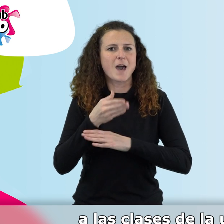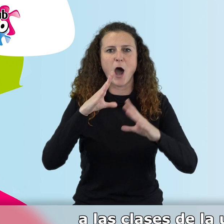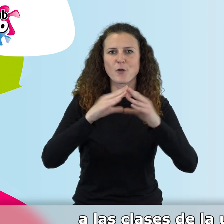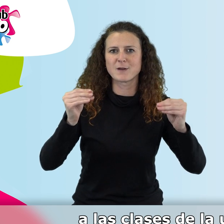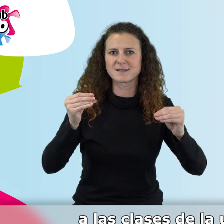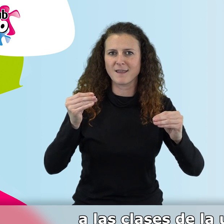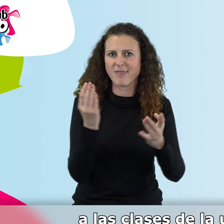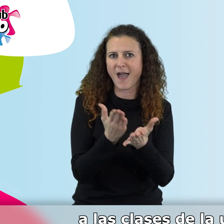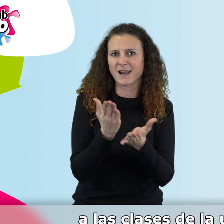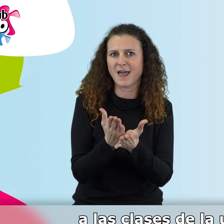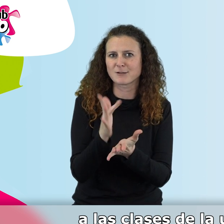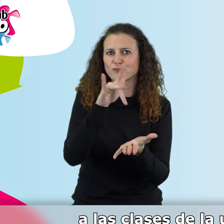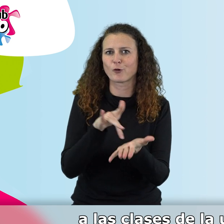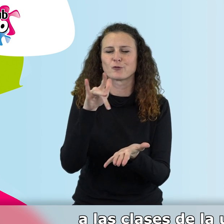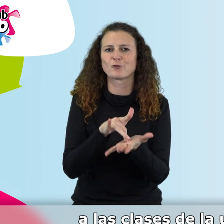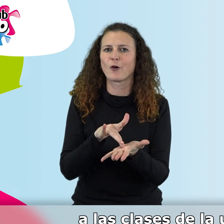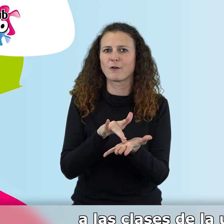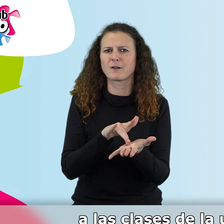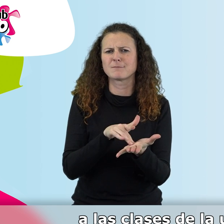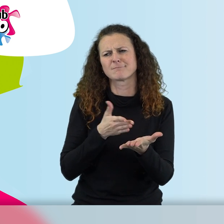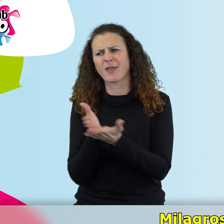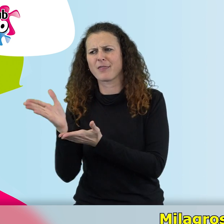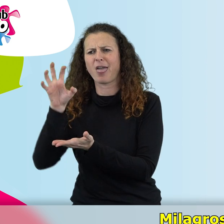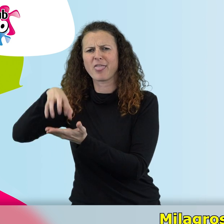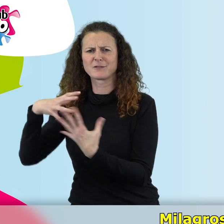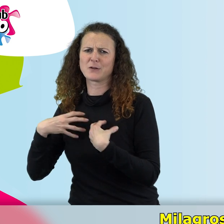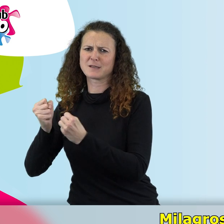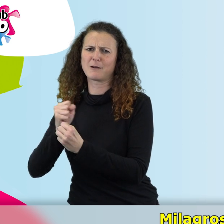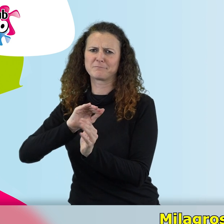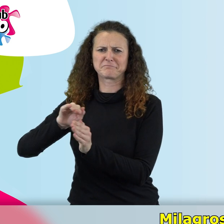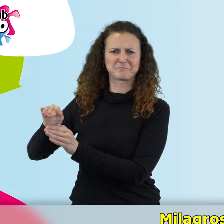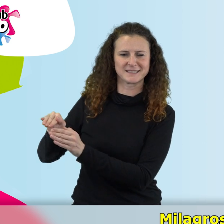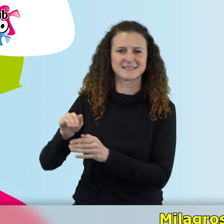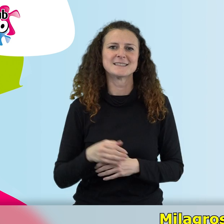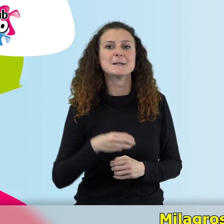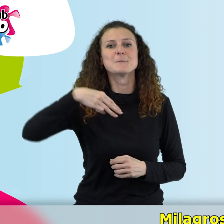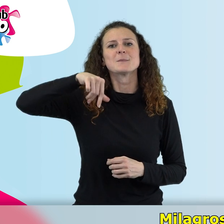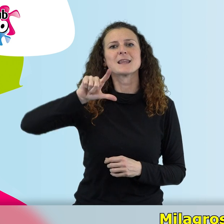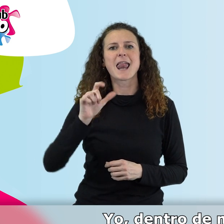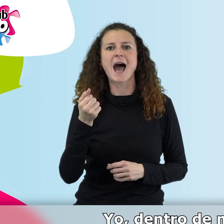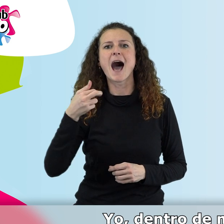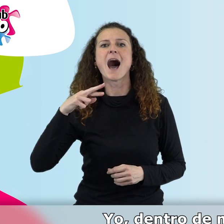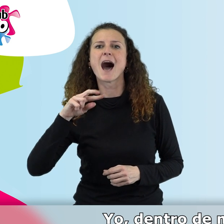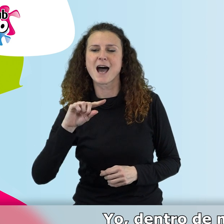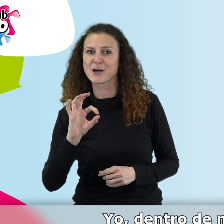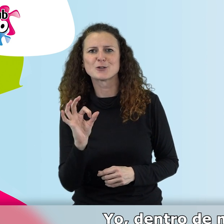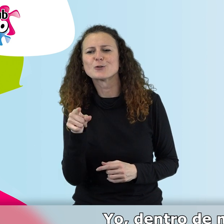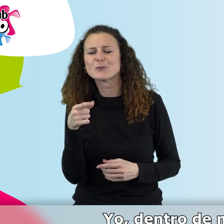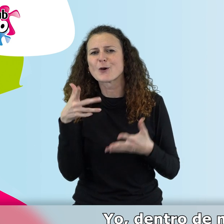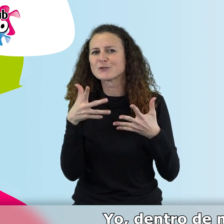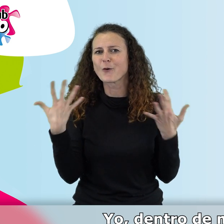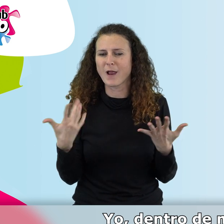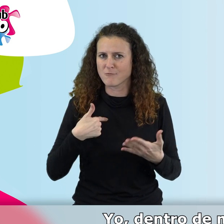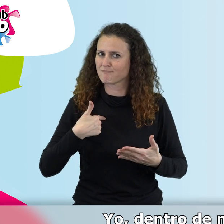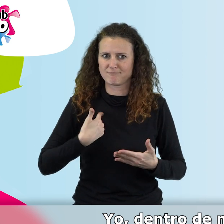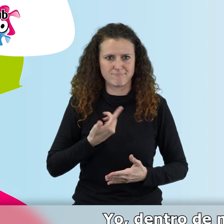universidad y menos a los centros de salud. ¿Milagros? Pues decirle que adelante. Yo, dentro de mi